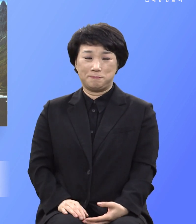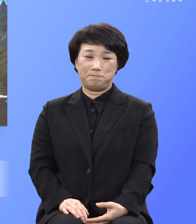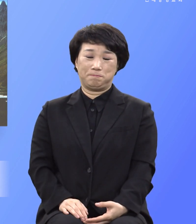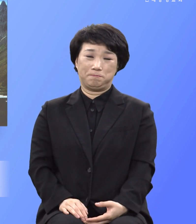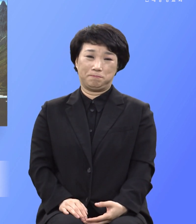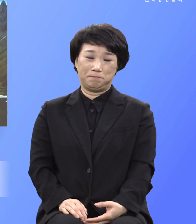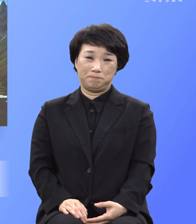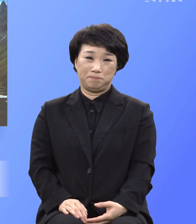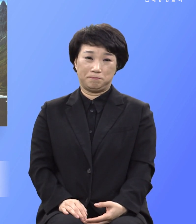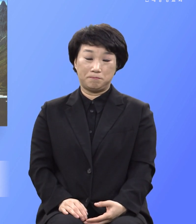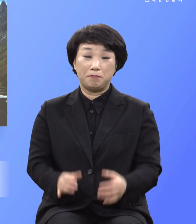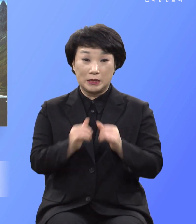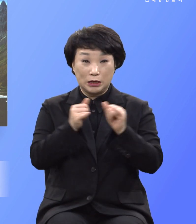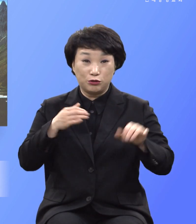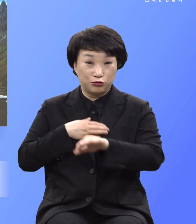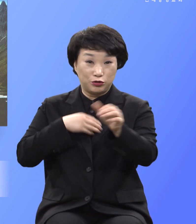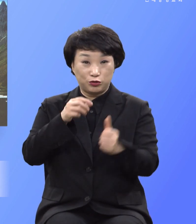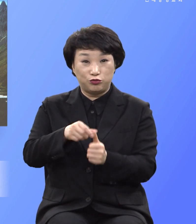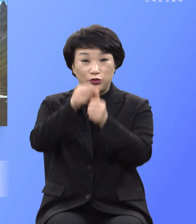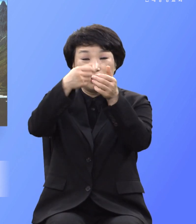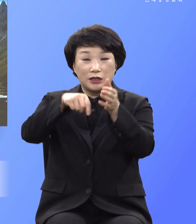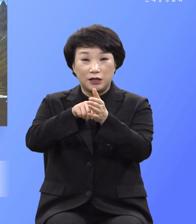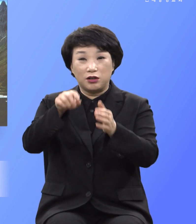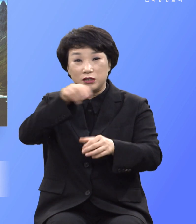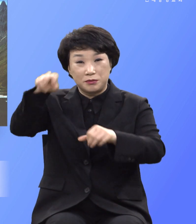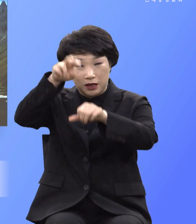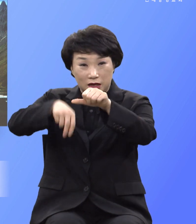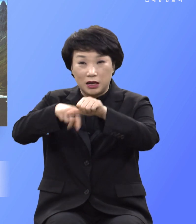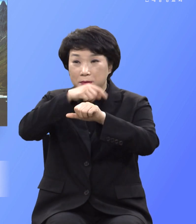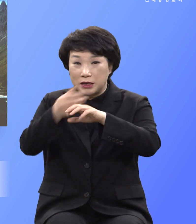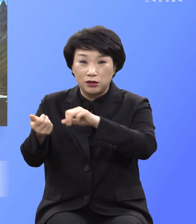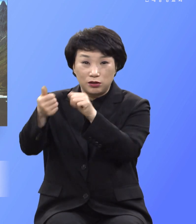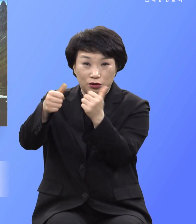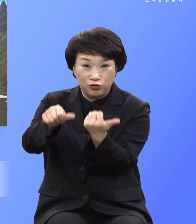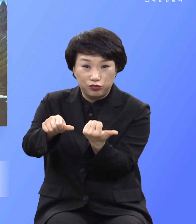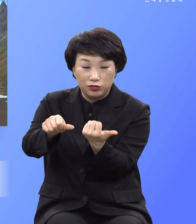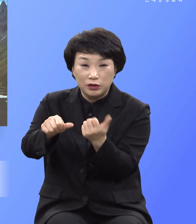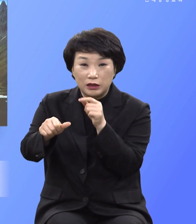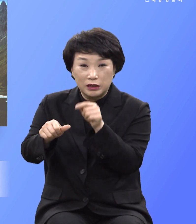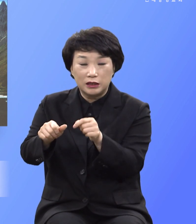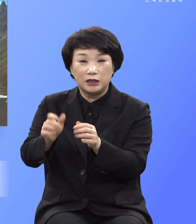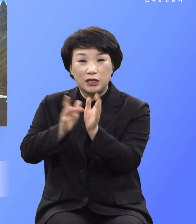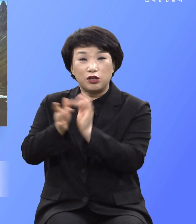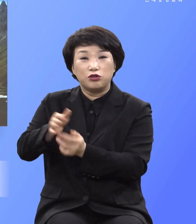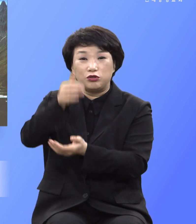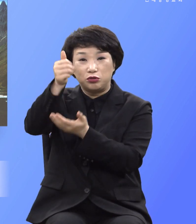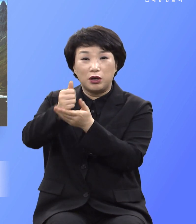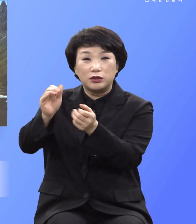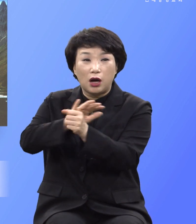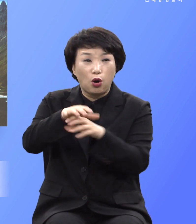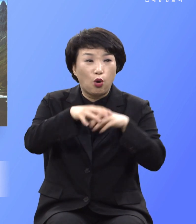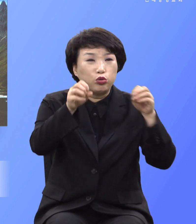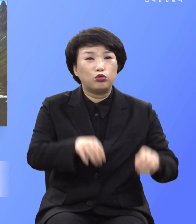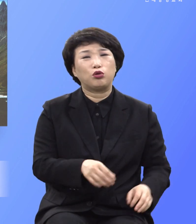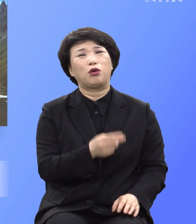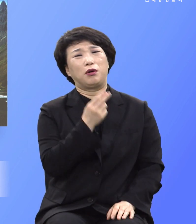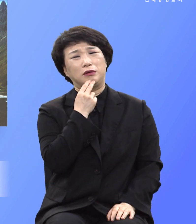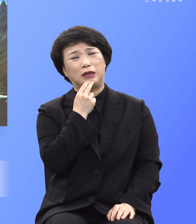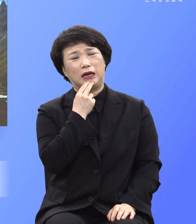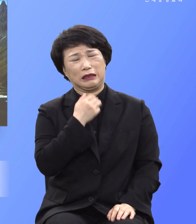이 구원을 위해서 십자가에서 피 흘려 죽으신 예수의 사랑이 헛되지 않도록 내가